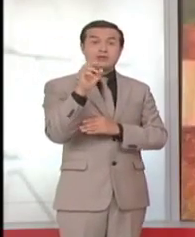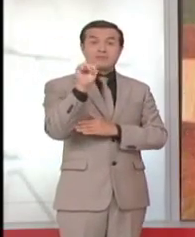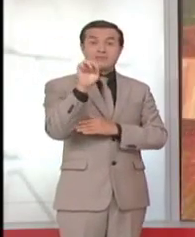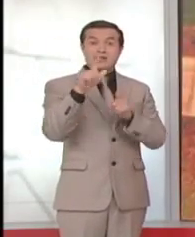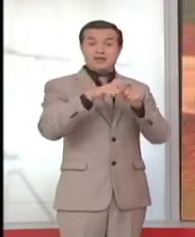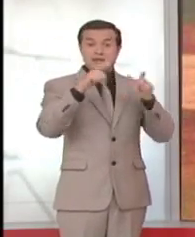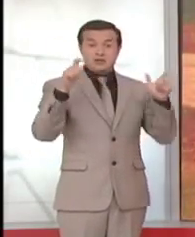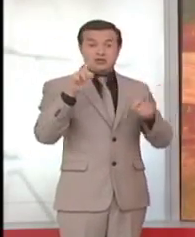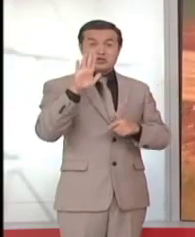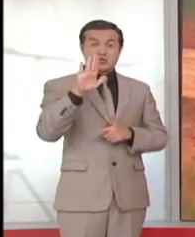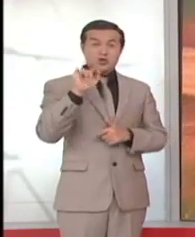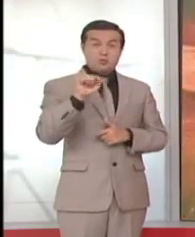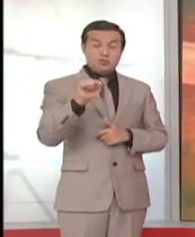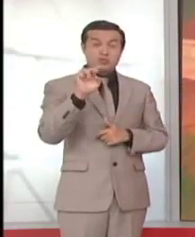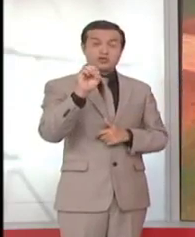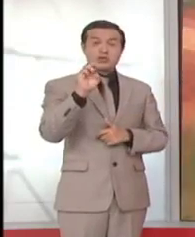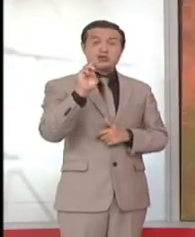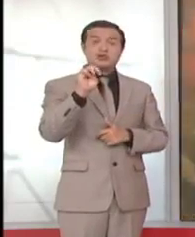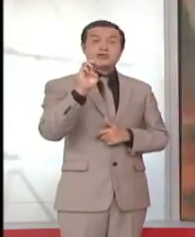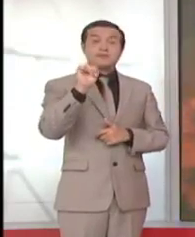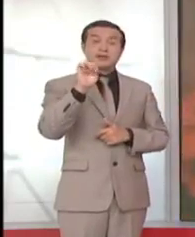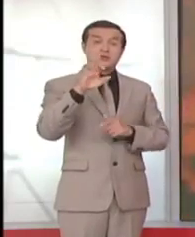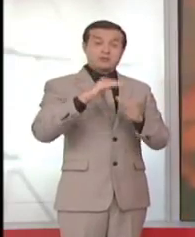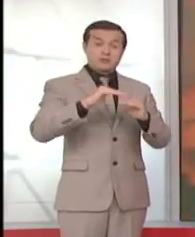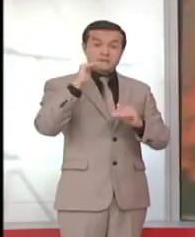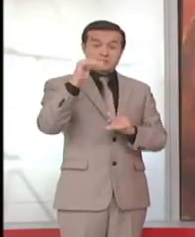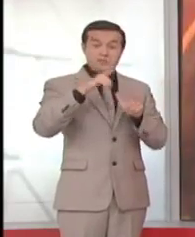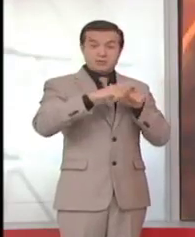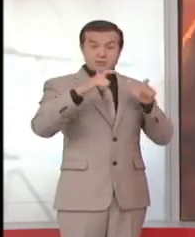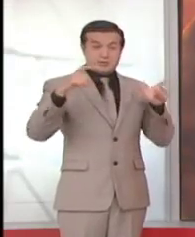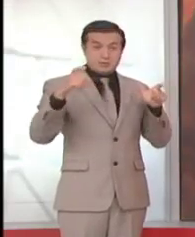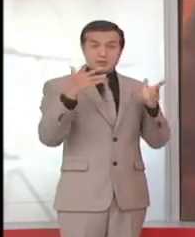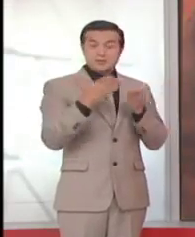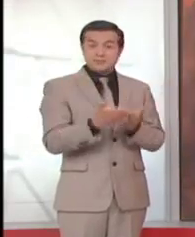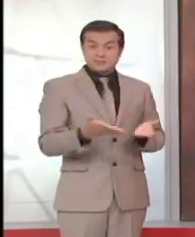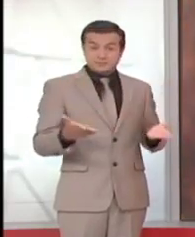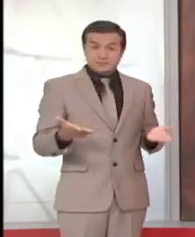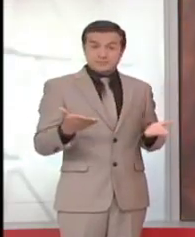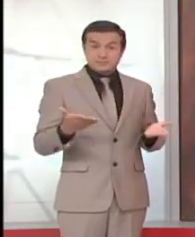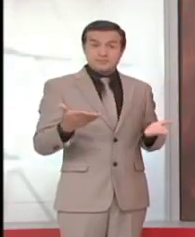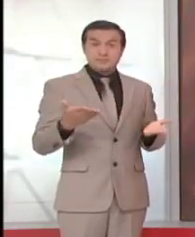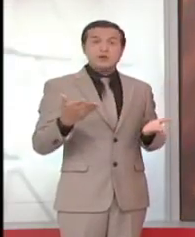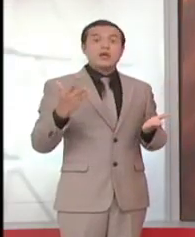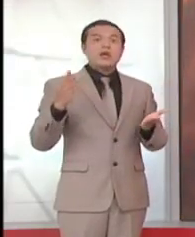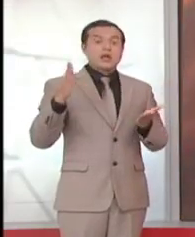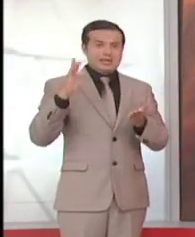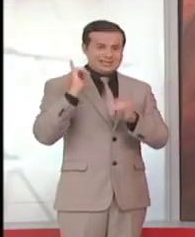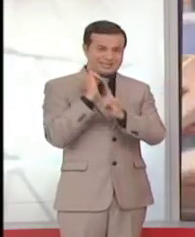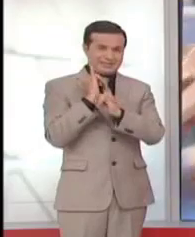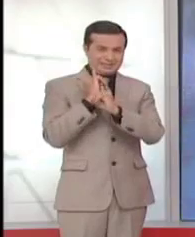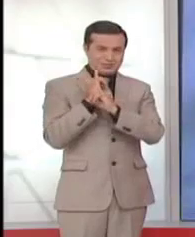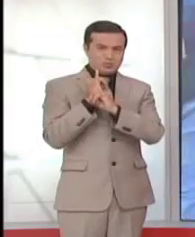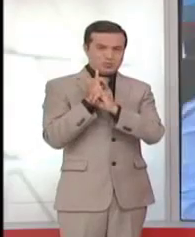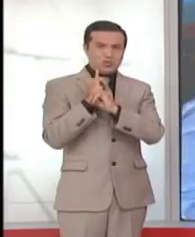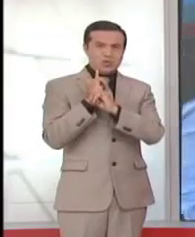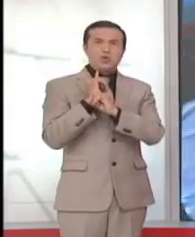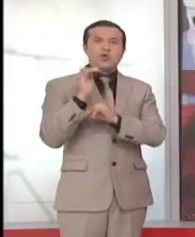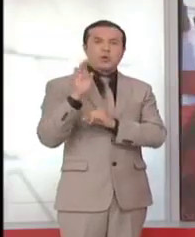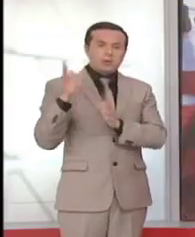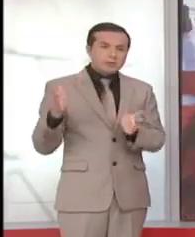.06 metros de ancho y 1.51 metros de alto. El American College apoyó en la investigación y realización del proyecto a través de